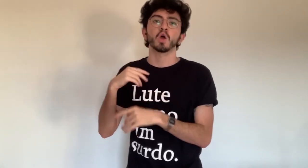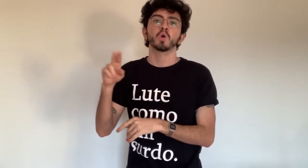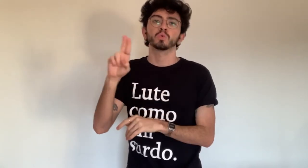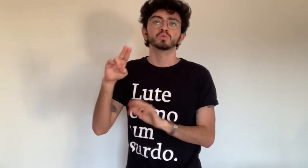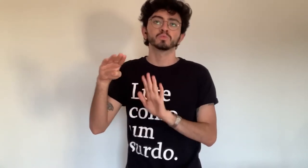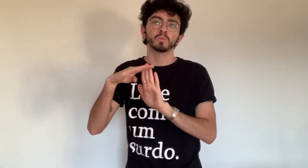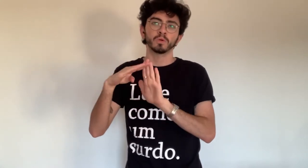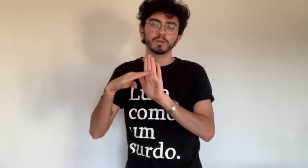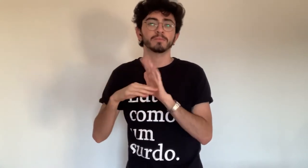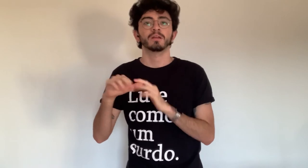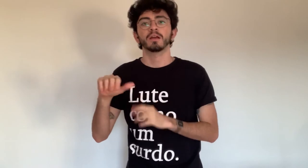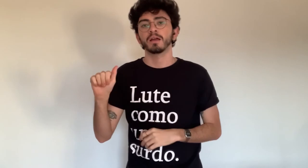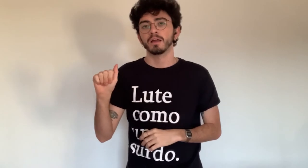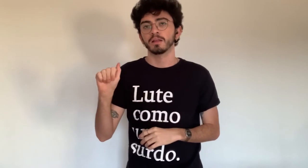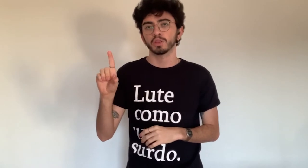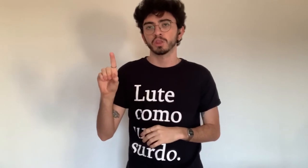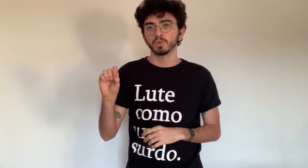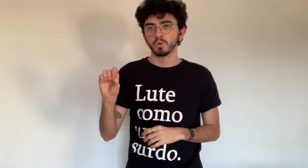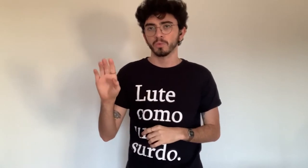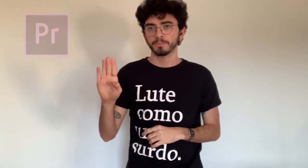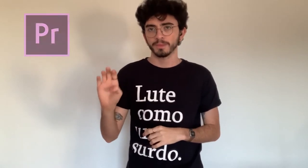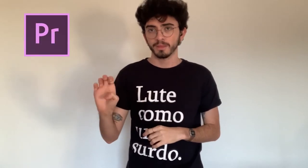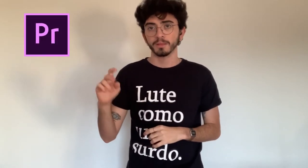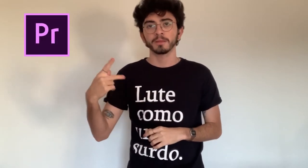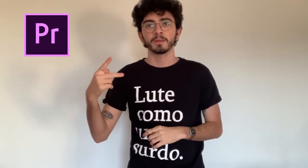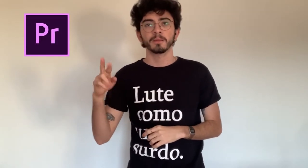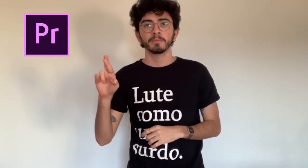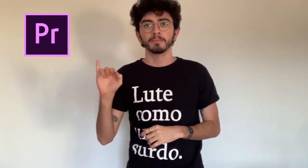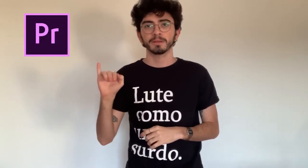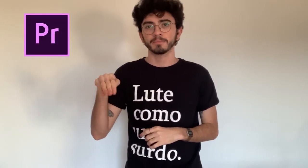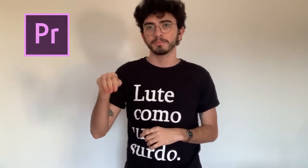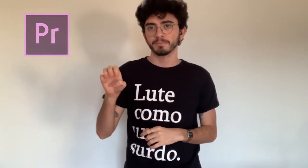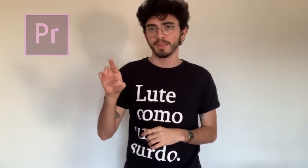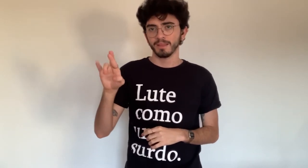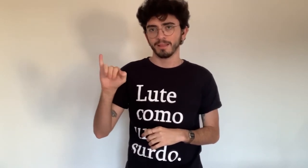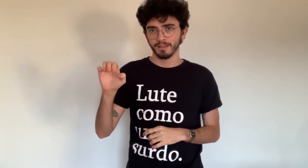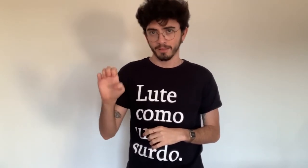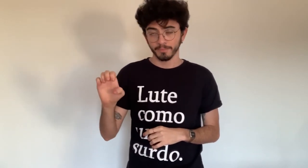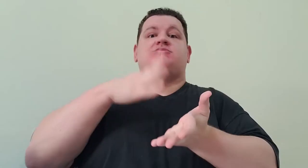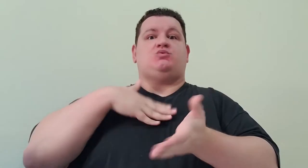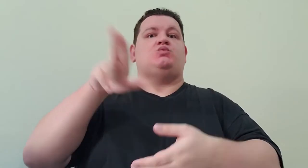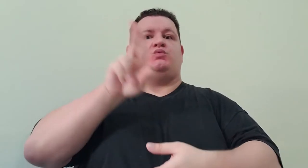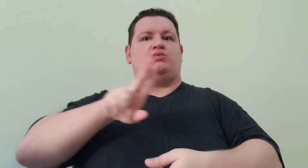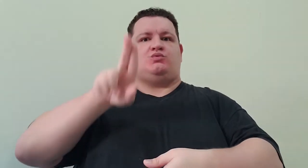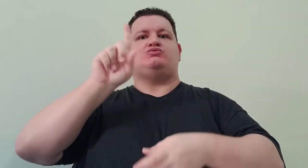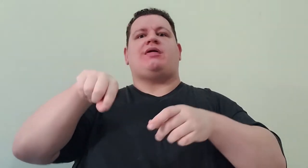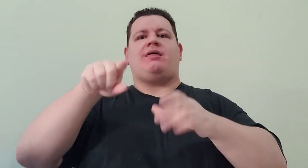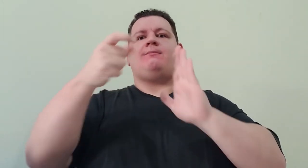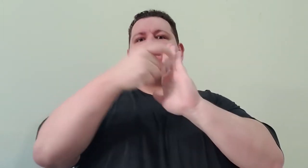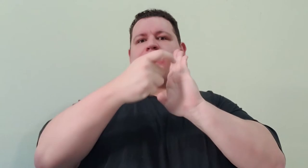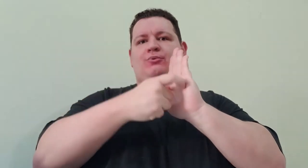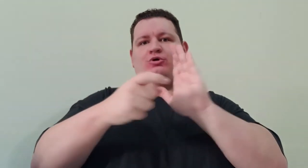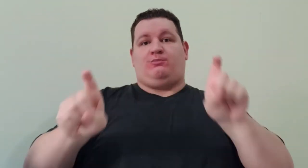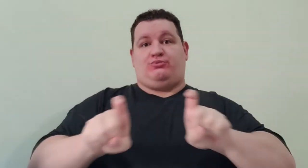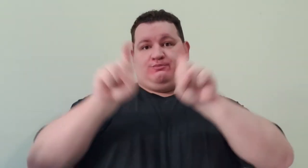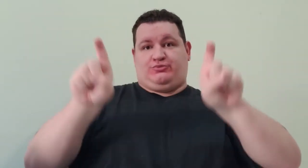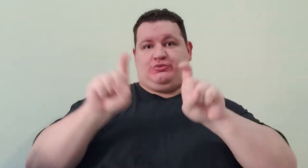eu utilizo o programa Adobe Premiere. Germano O programa que eu